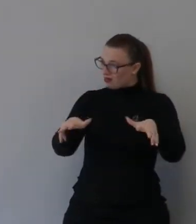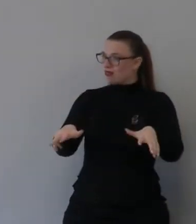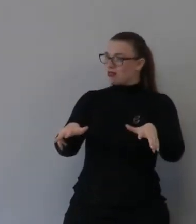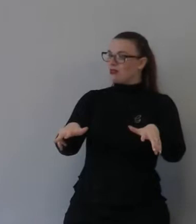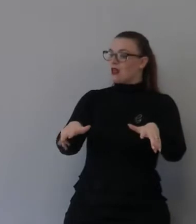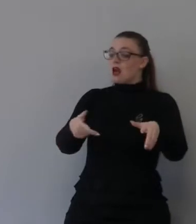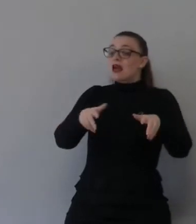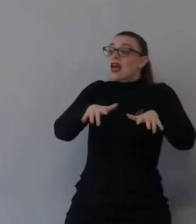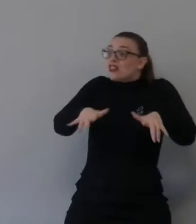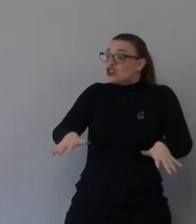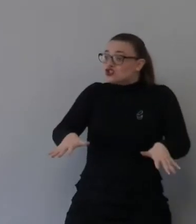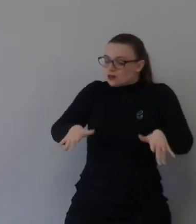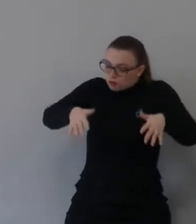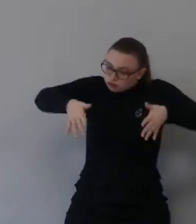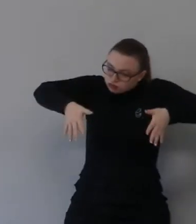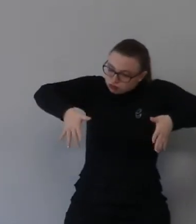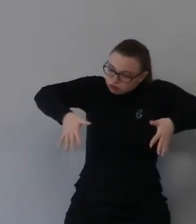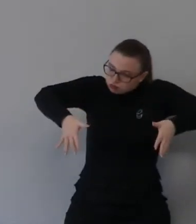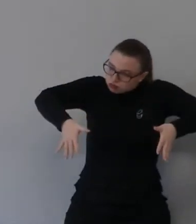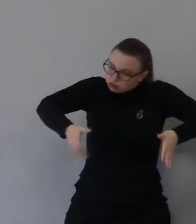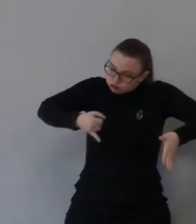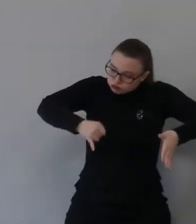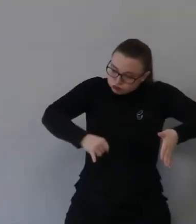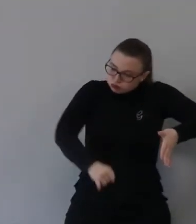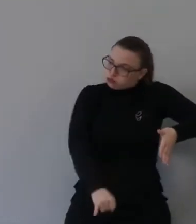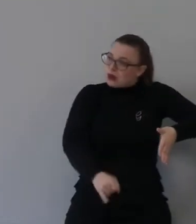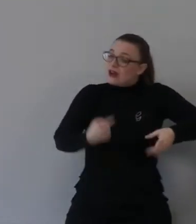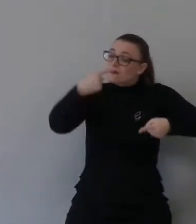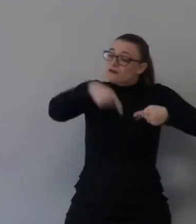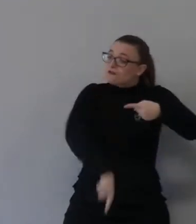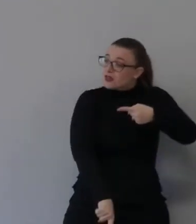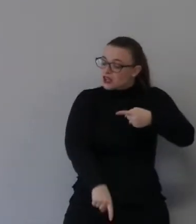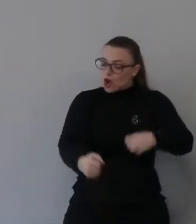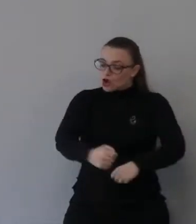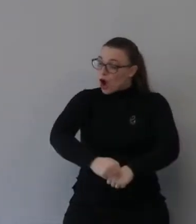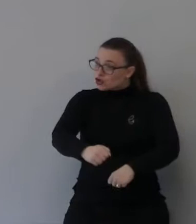profondità nel terreno e riescono ad inserirsi nelle fessure delle rocce